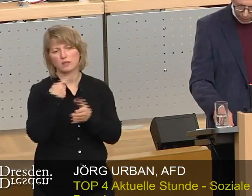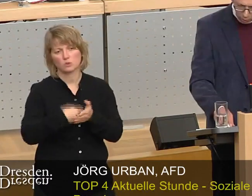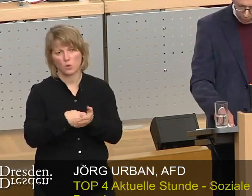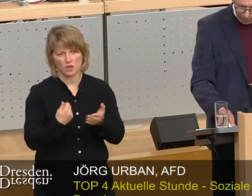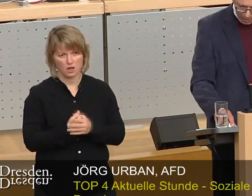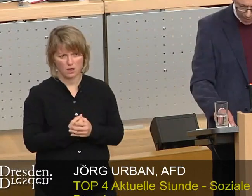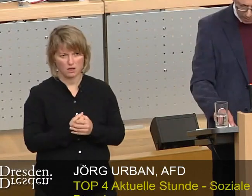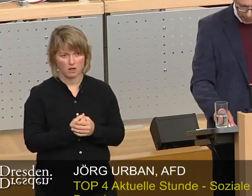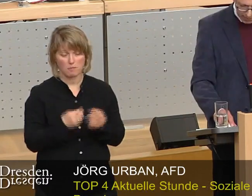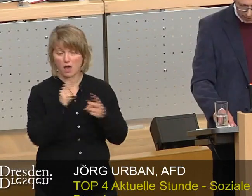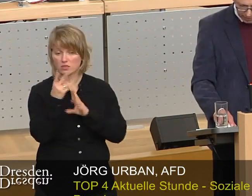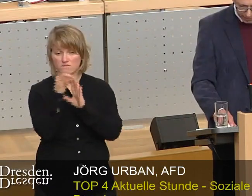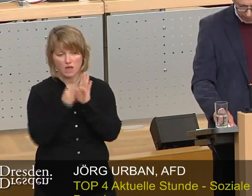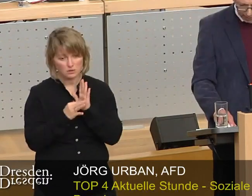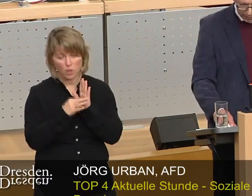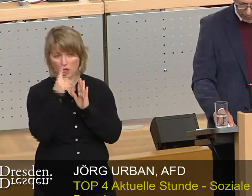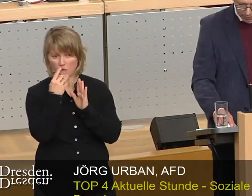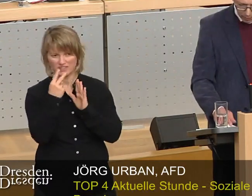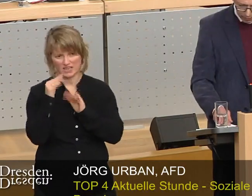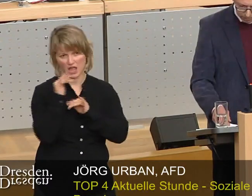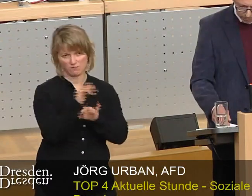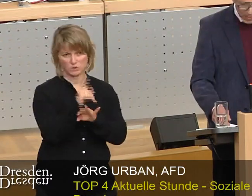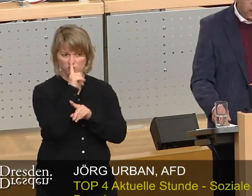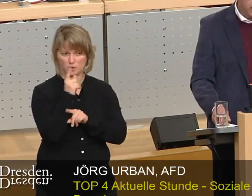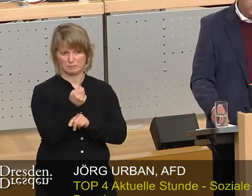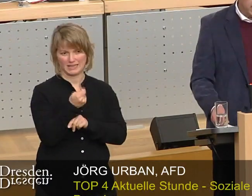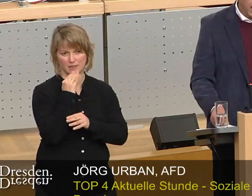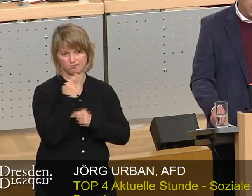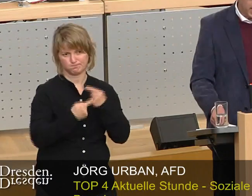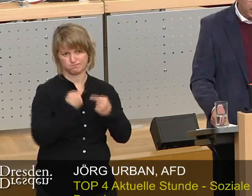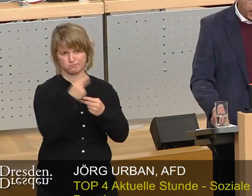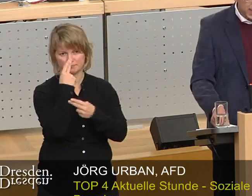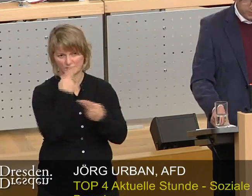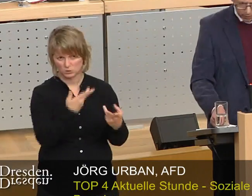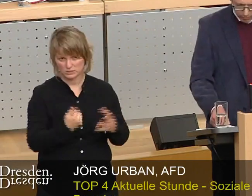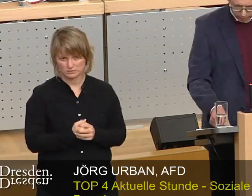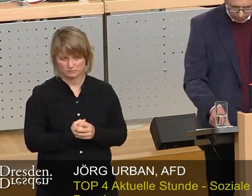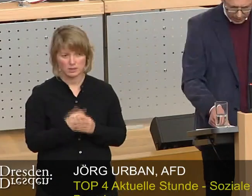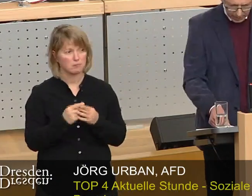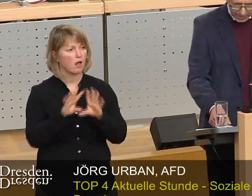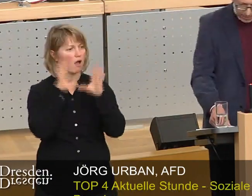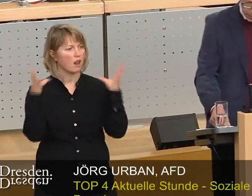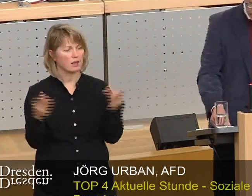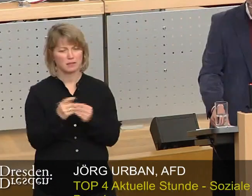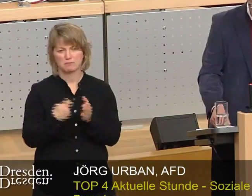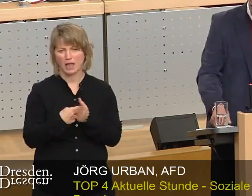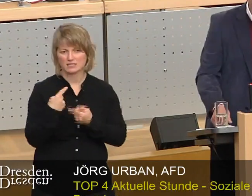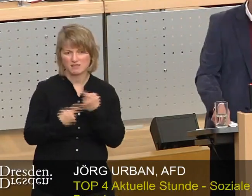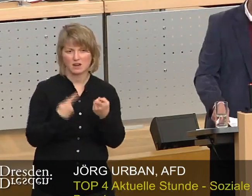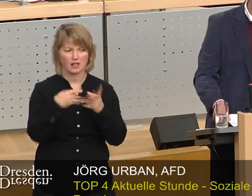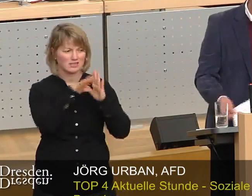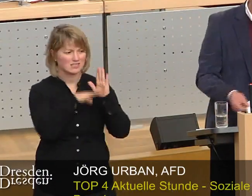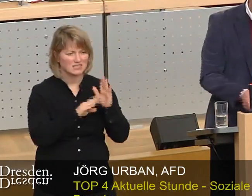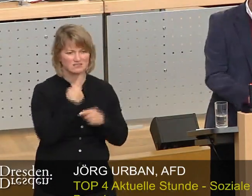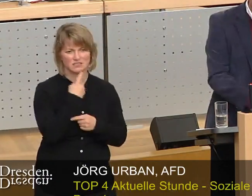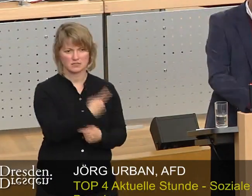auch andere Faktoren haben einen wesentlichen Einfluss auf Mietentwicklungen. Die allgemeine Preisentwicklung, gesetzliche Vorgaben,